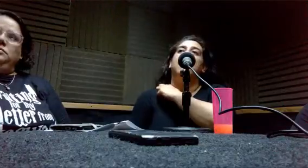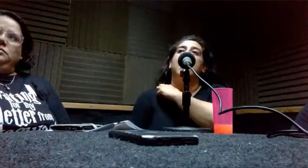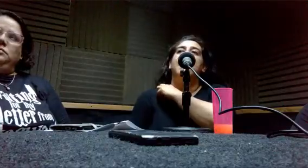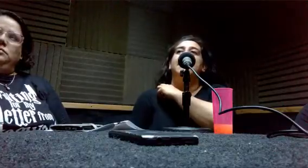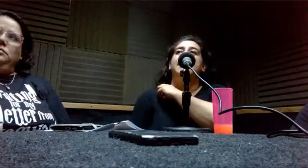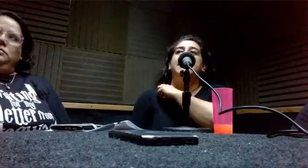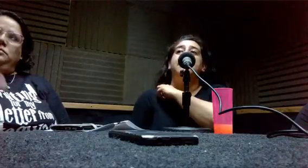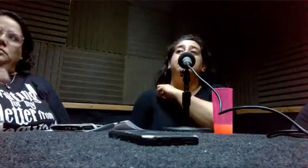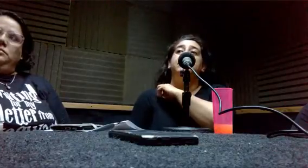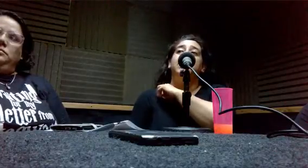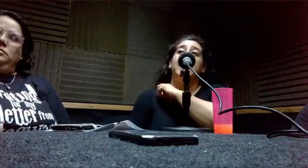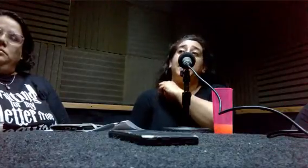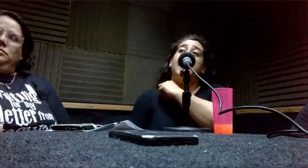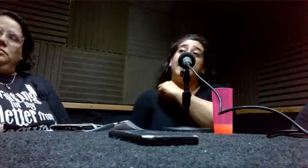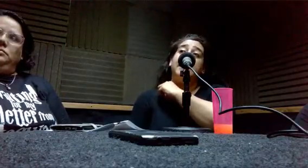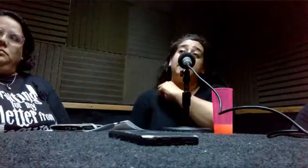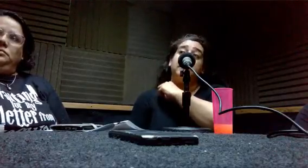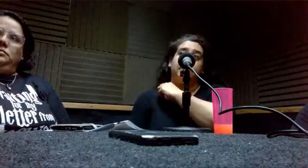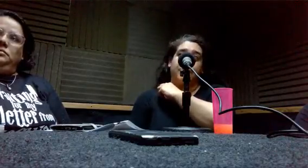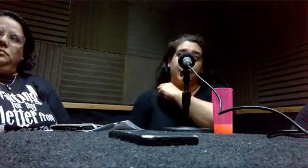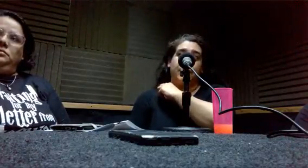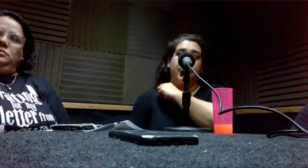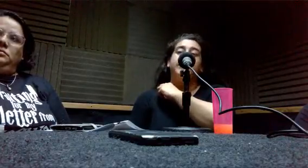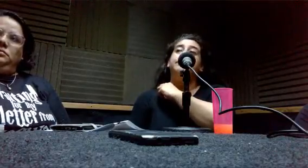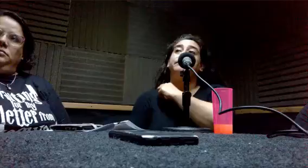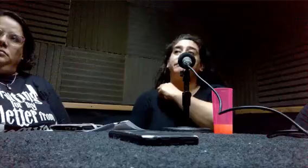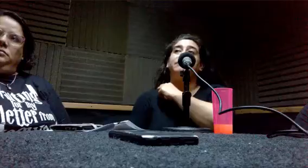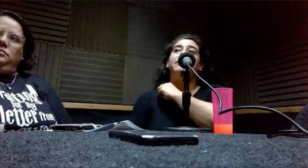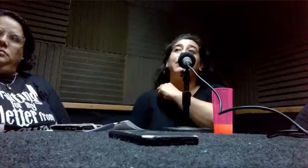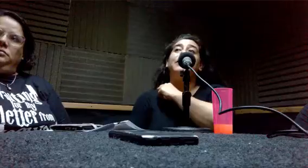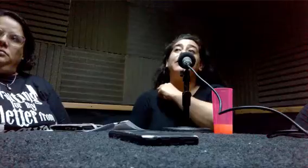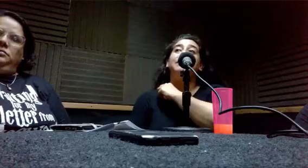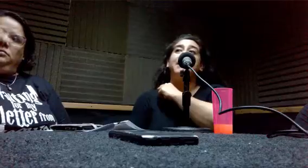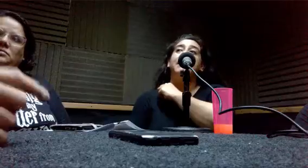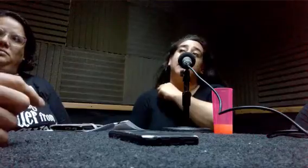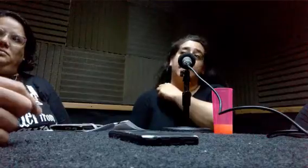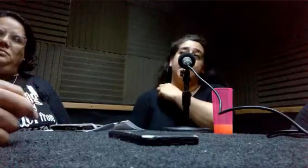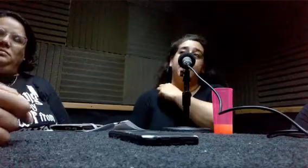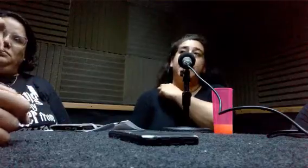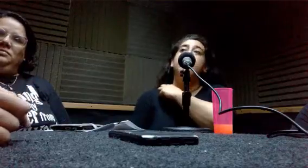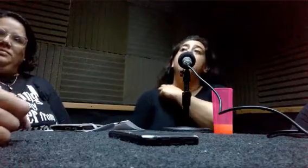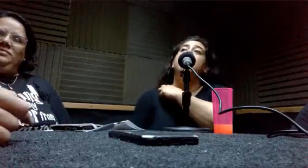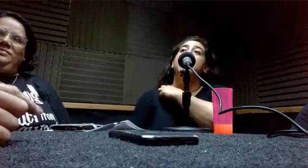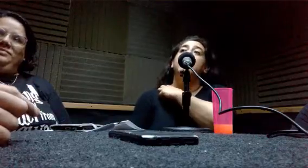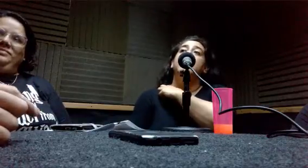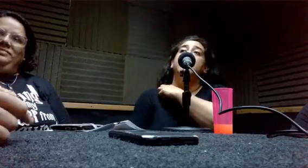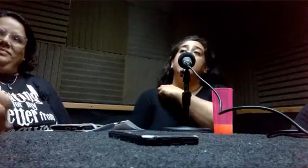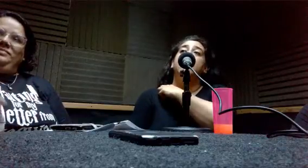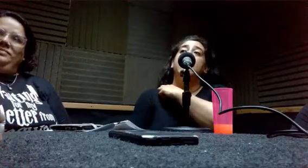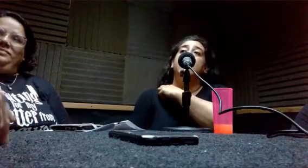A la mañana, yo iba a la escuela, de sordos. Cuando terminaba, al mediodía, iba a la escuela.